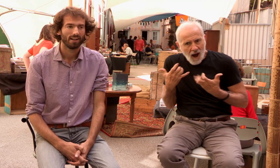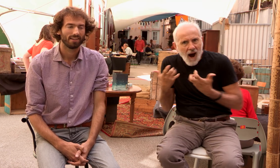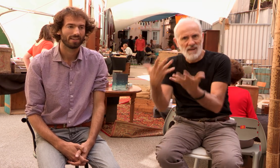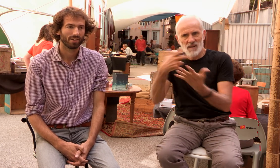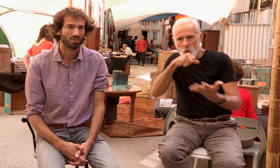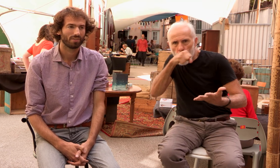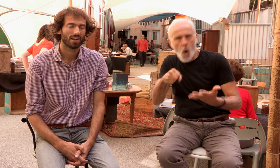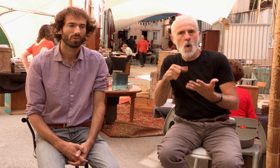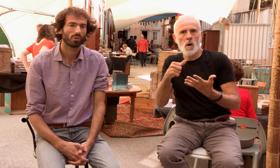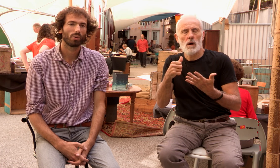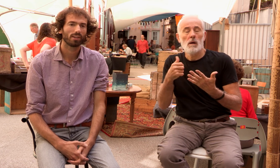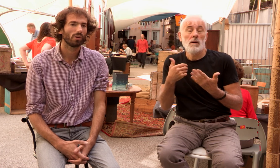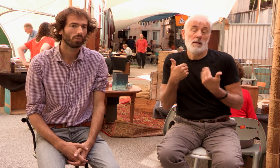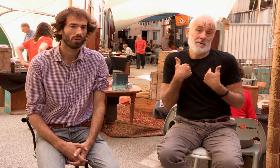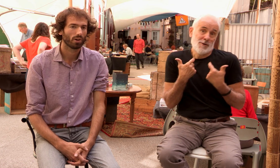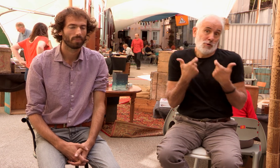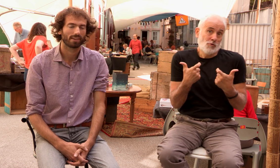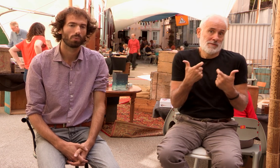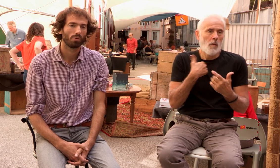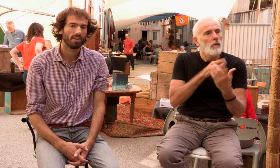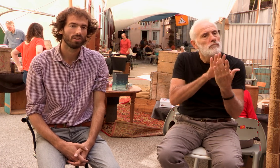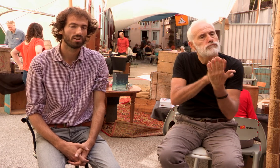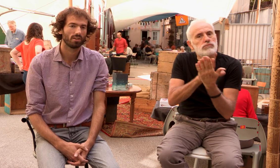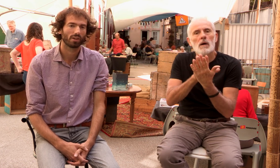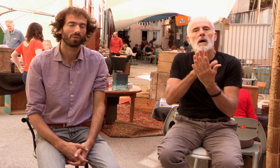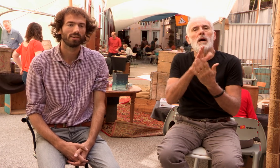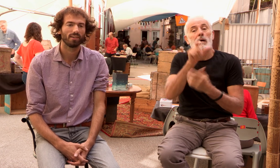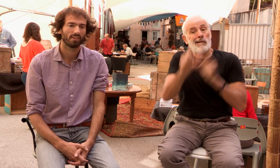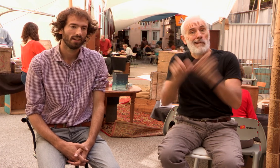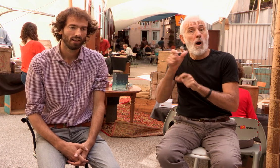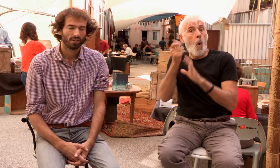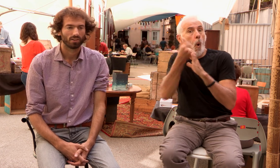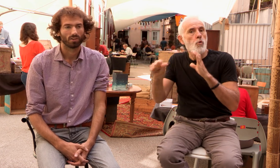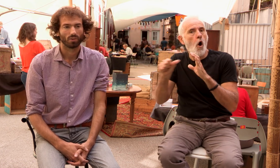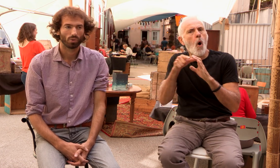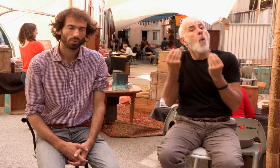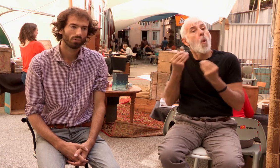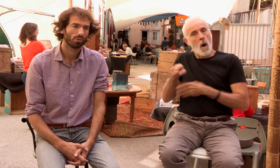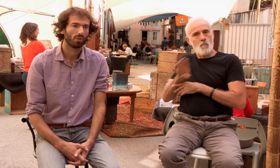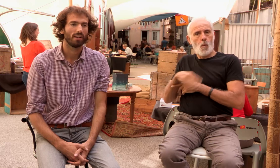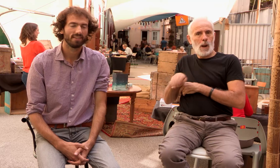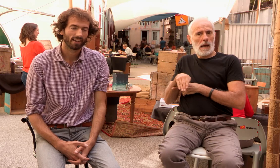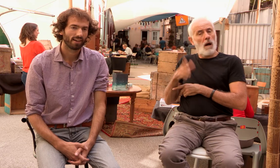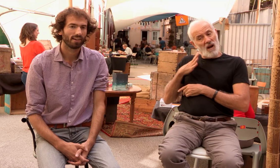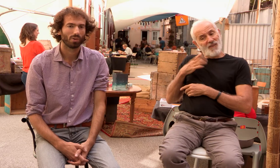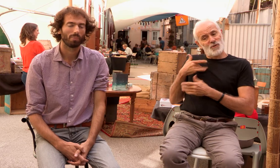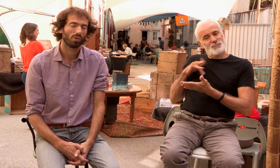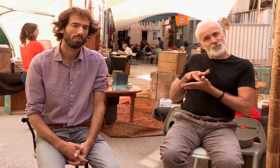Il s'avère que j'avais la chance de connaître des auteurs, parce qu'à Montpellier, j'ai fréquenté ce monde littéraire par le